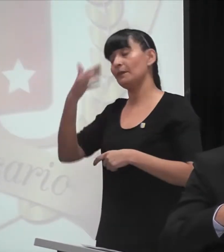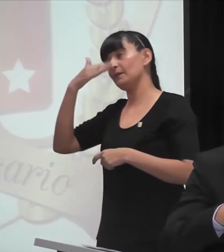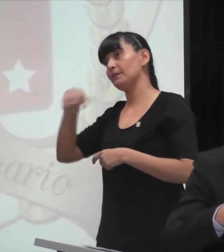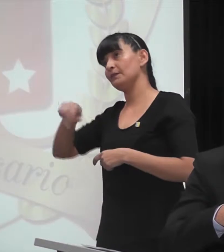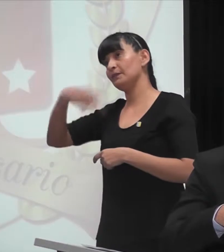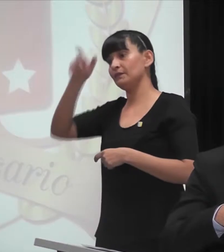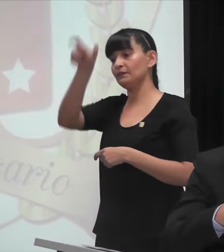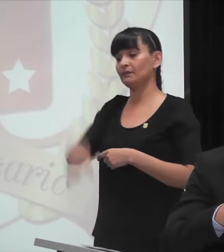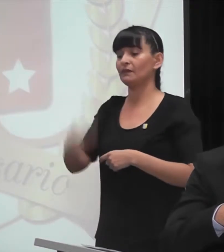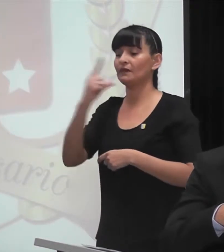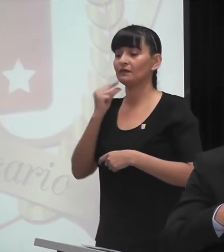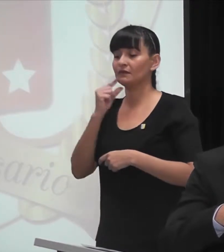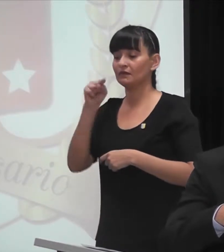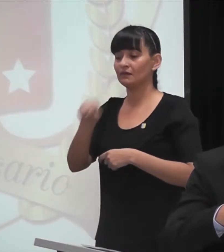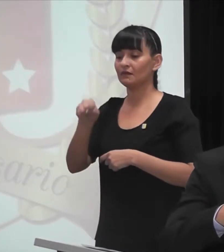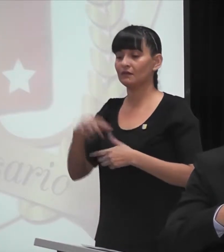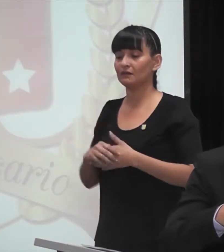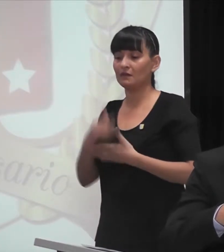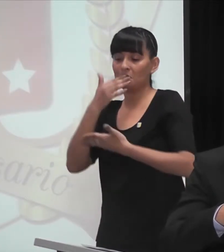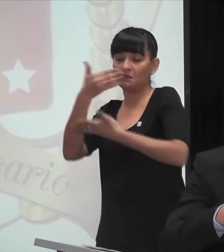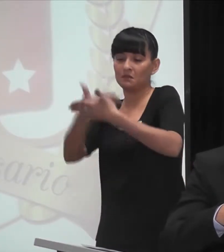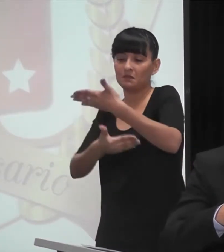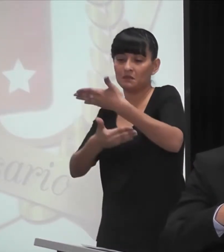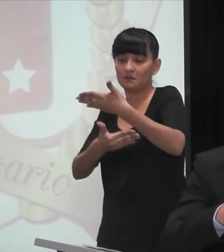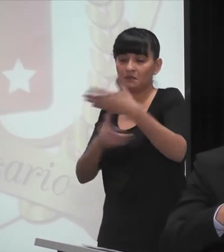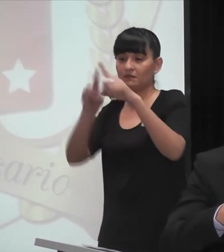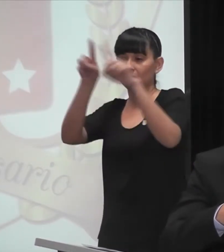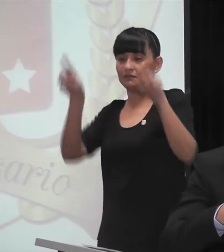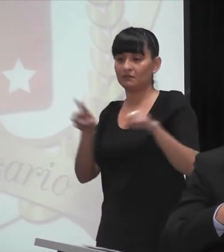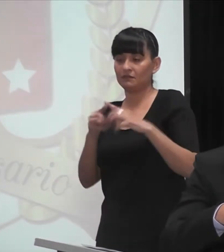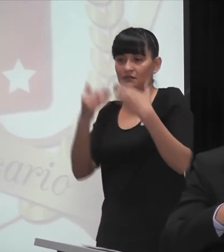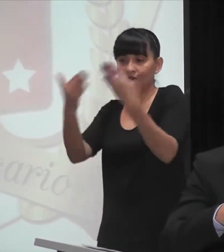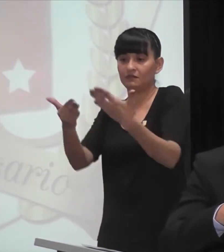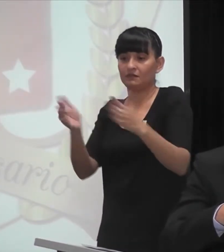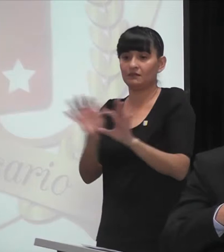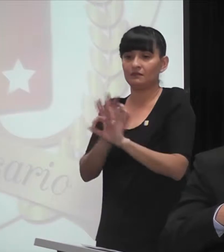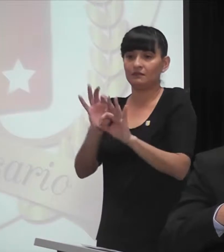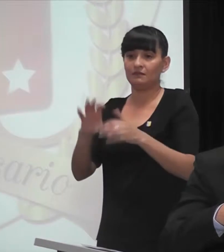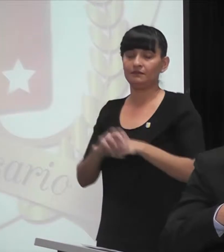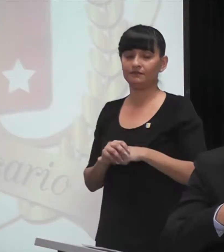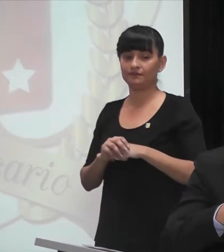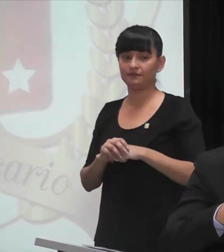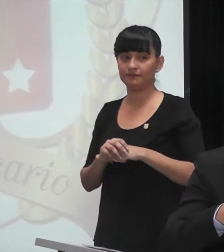no era solamente entregarle una placa a Milo. Milo,